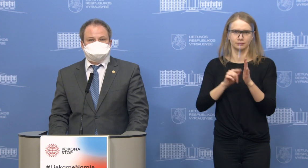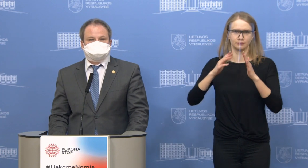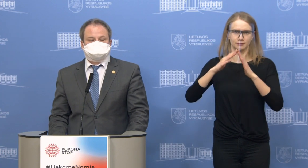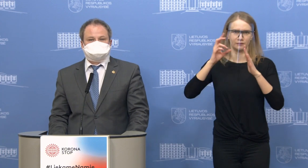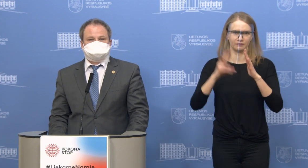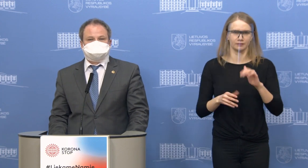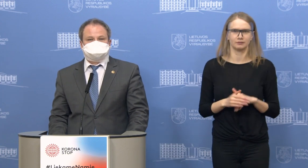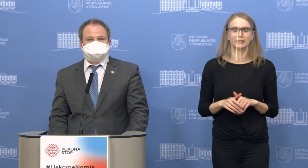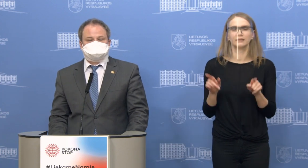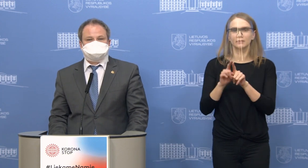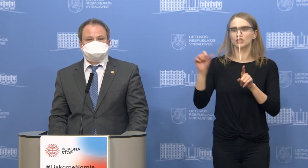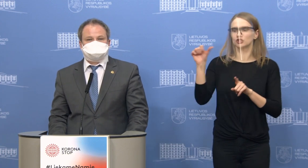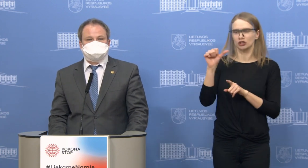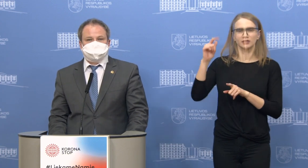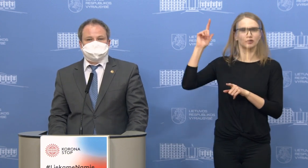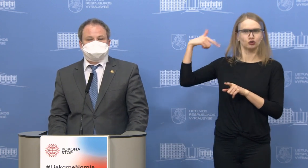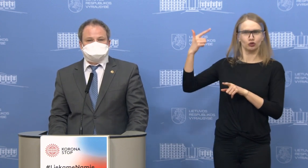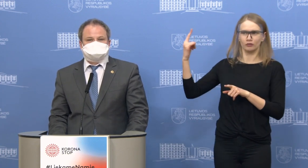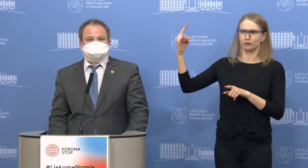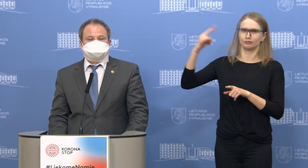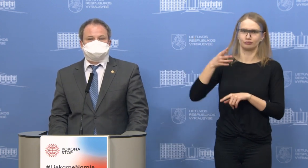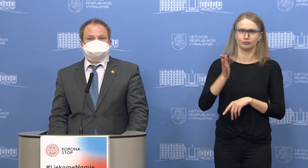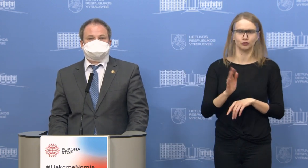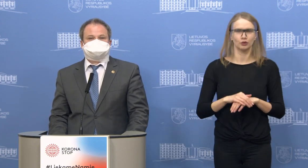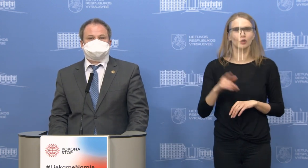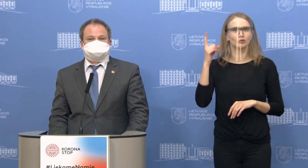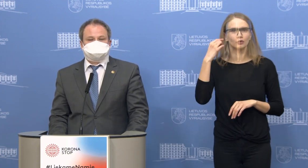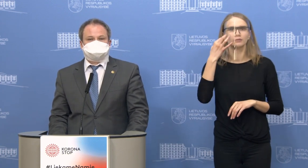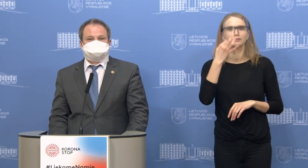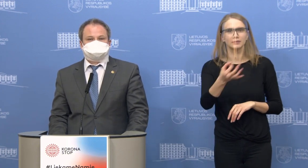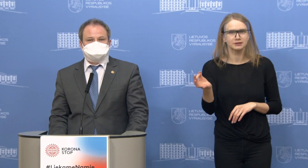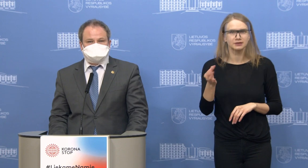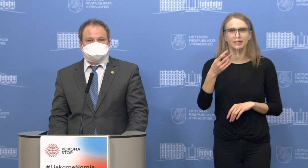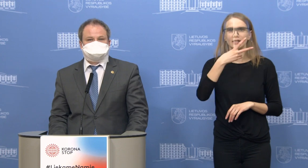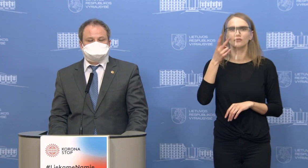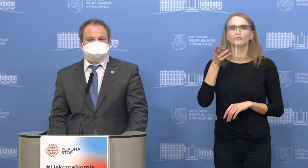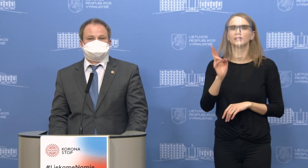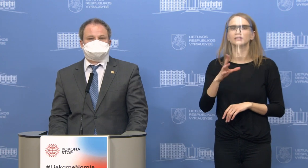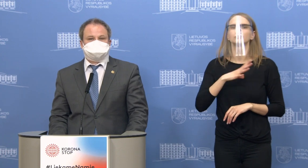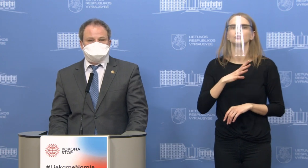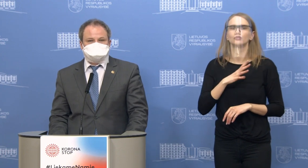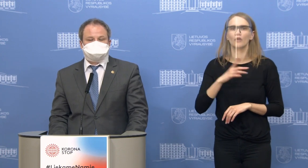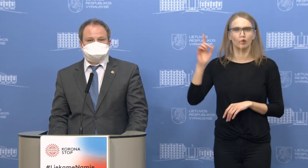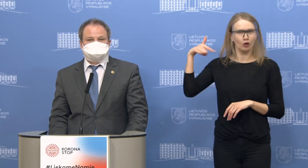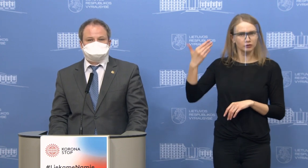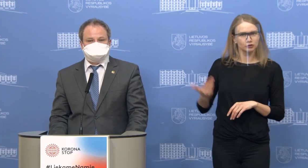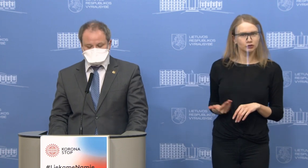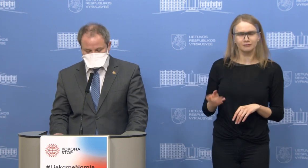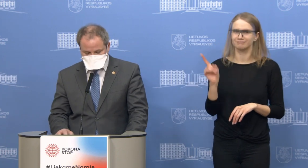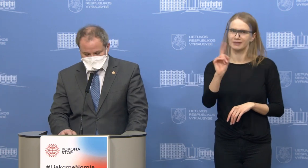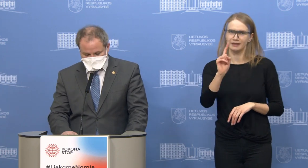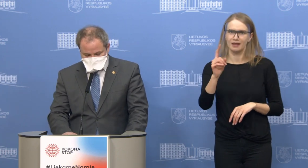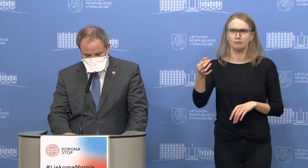laukia dar vienas toksai skrydys iš Londono, kuriuo noriu atkreipti dėmesį, grįžta lietuviai užstrigę kažkur tai kelionių metu